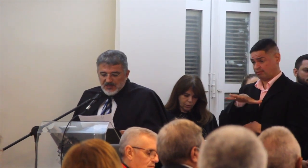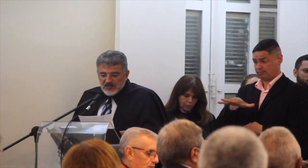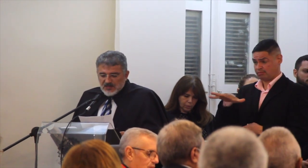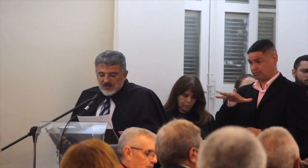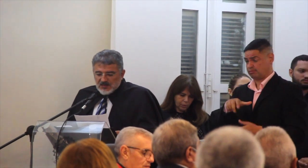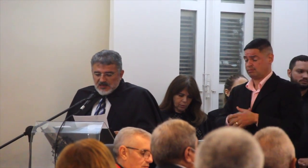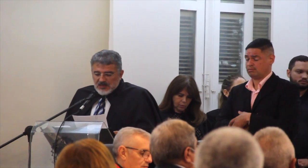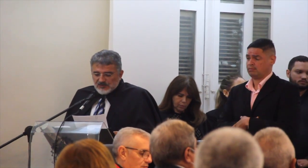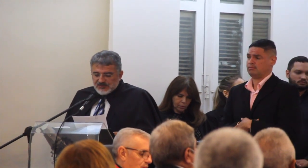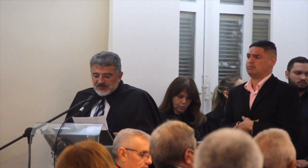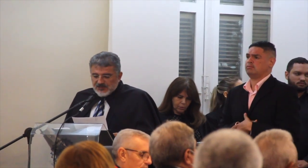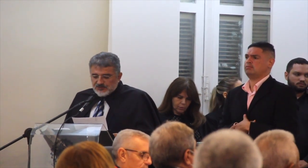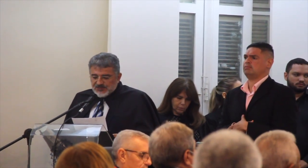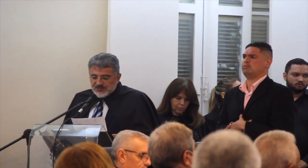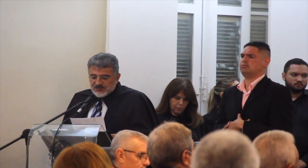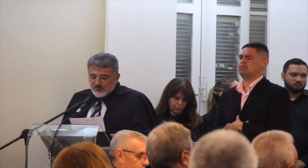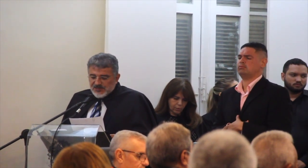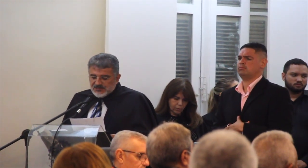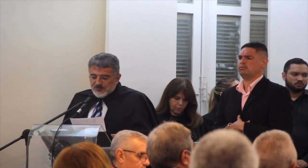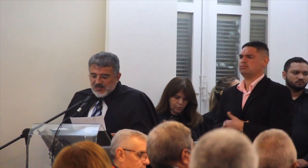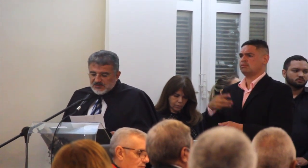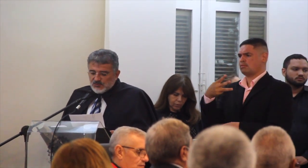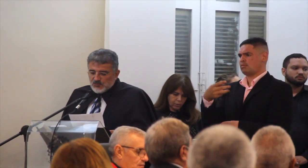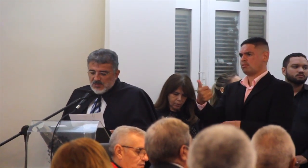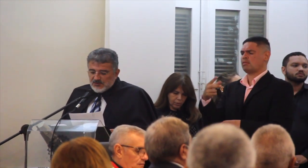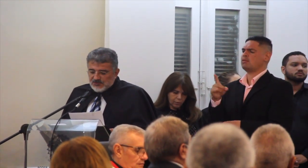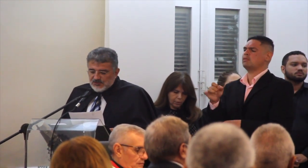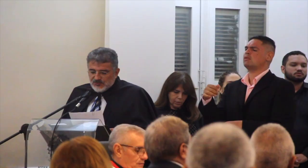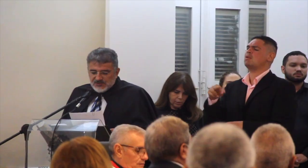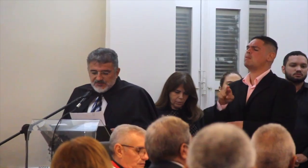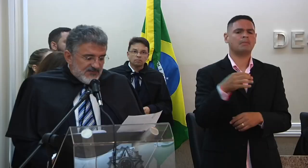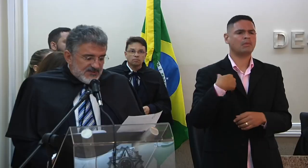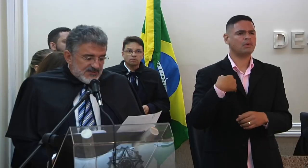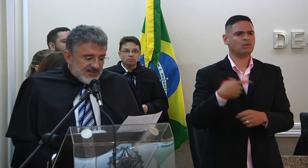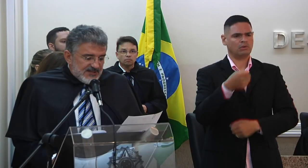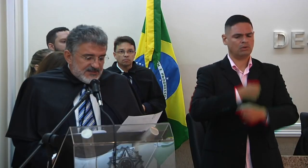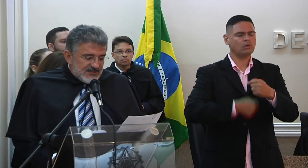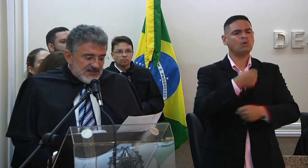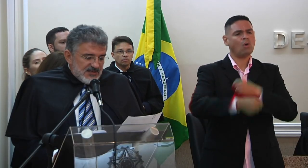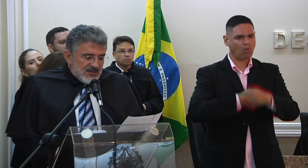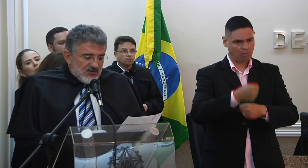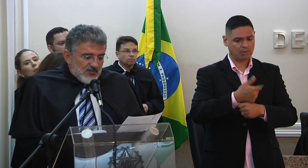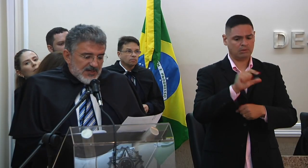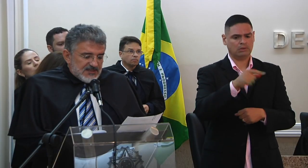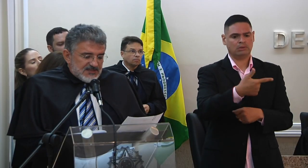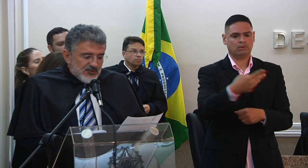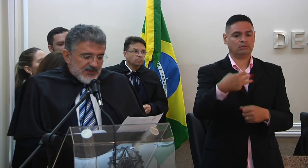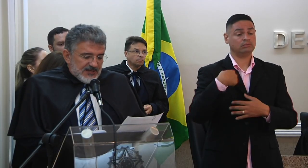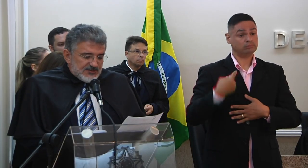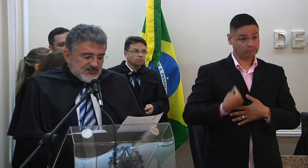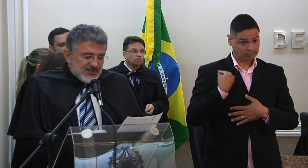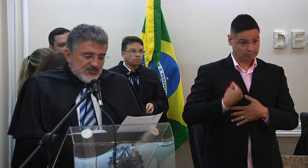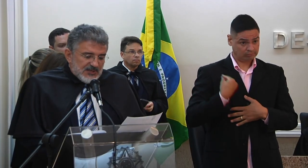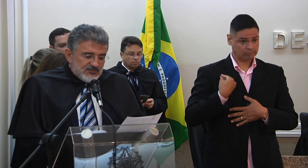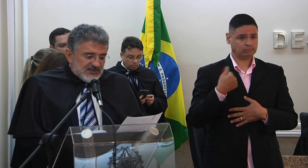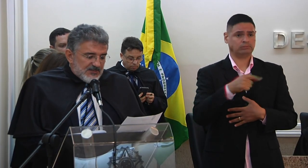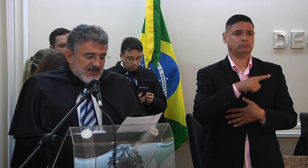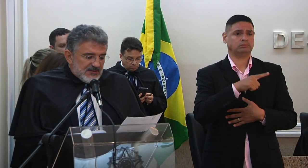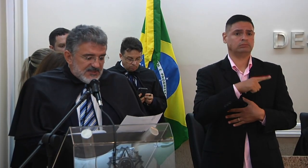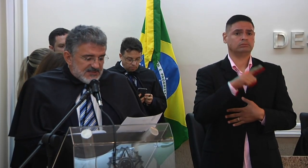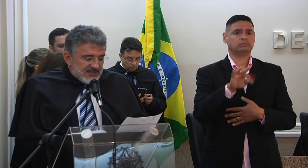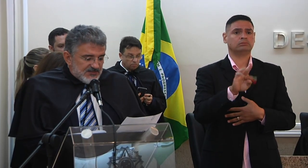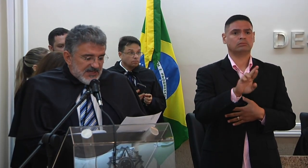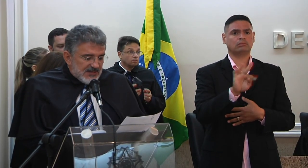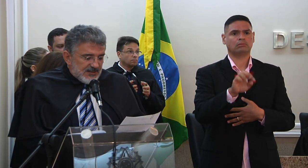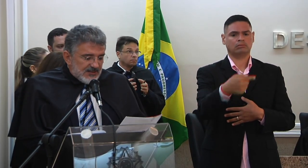aos 31 dias do mês de março do mês de 2023 compareceu perante o tribunal